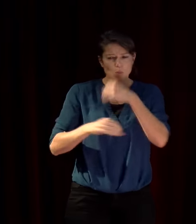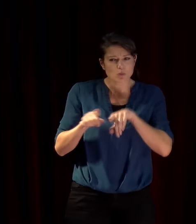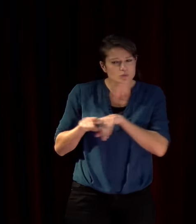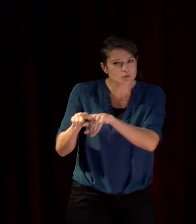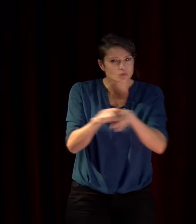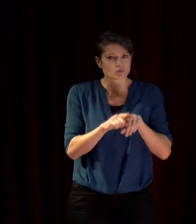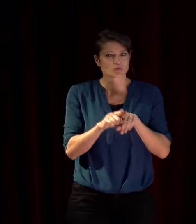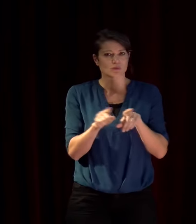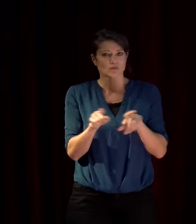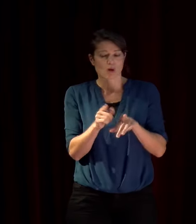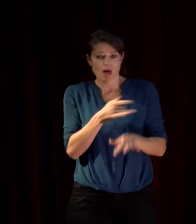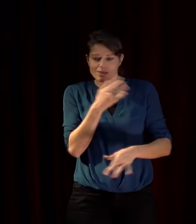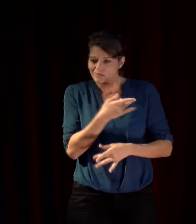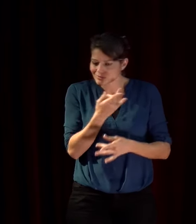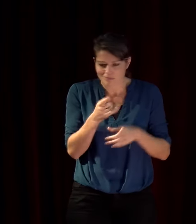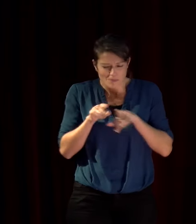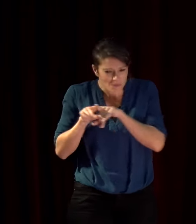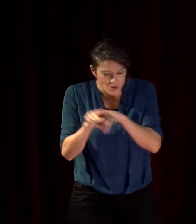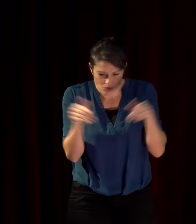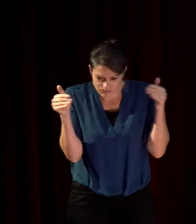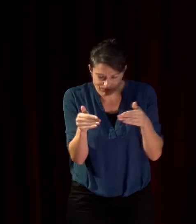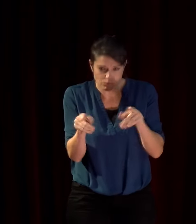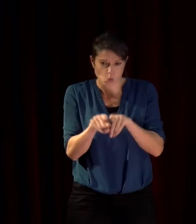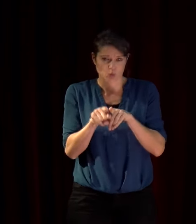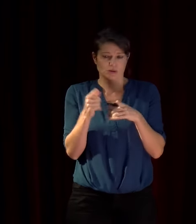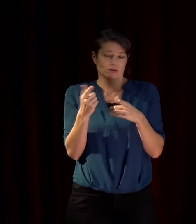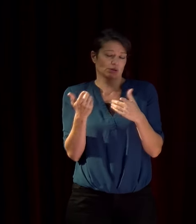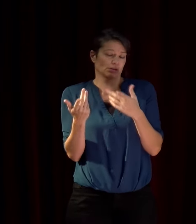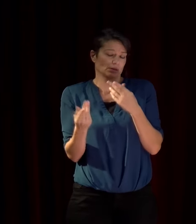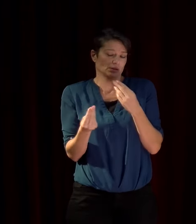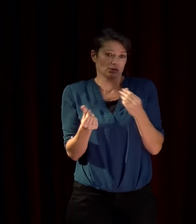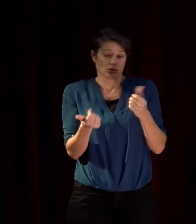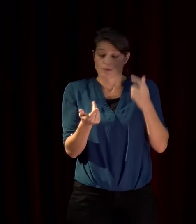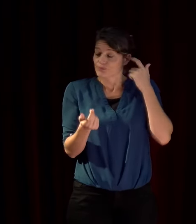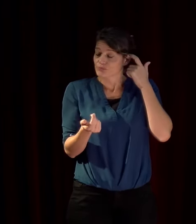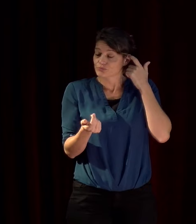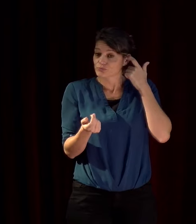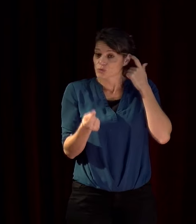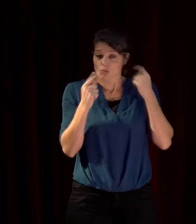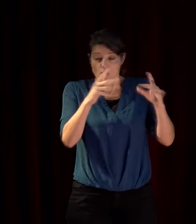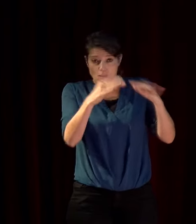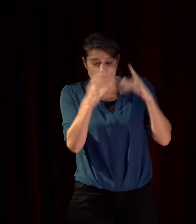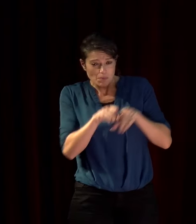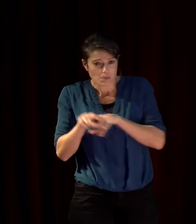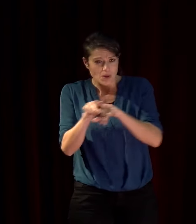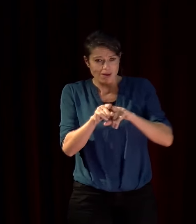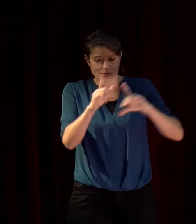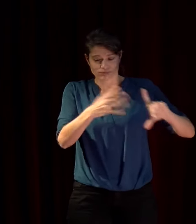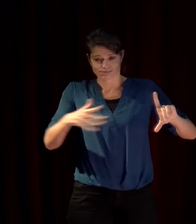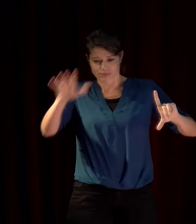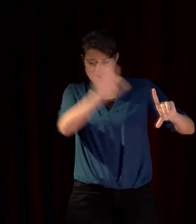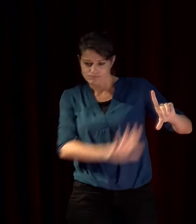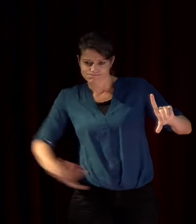affinités des mêmes aspirations entre les deux rives en effet la Méditerranée